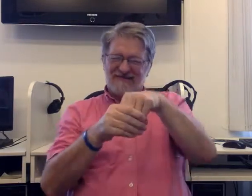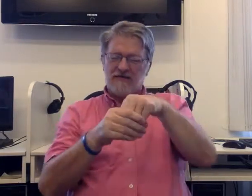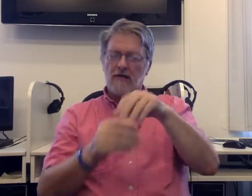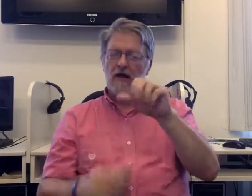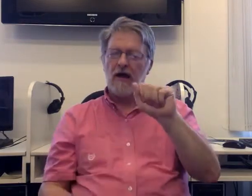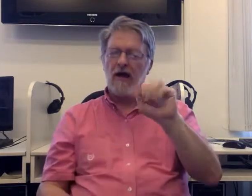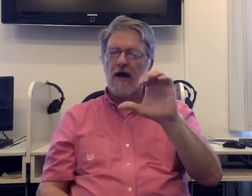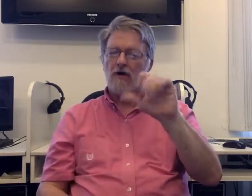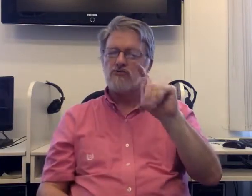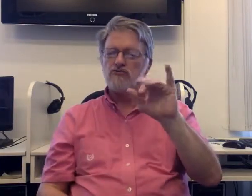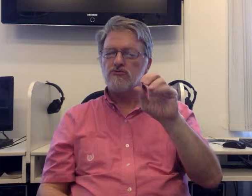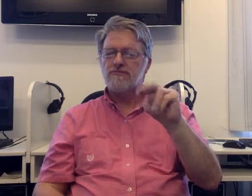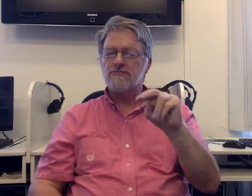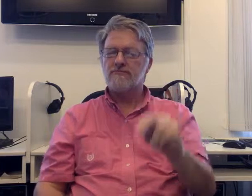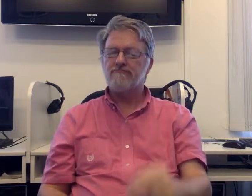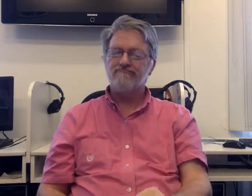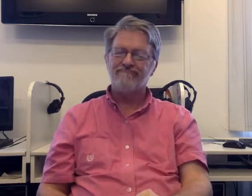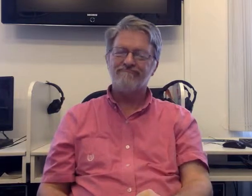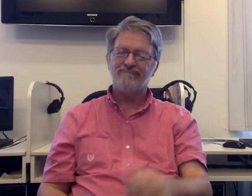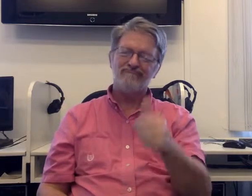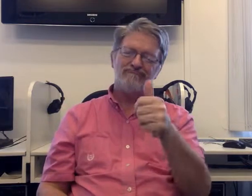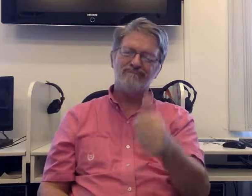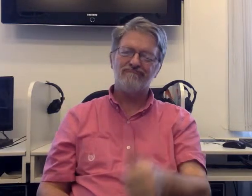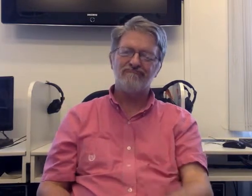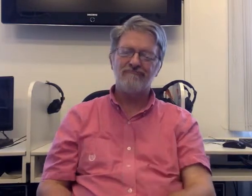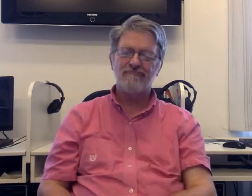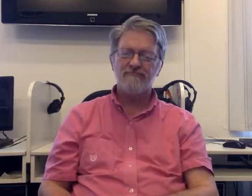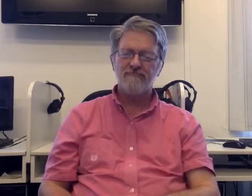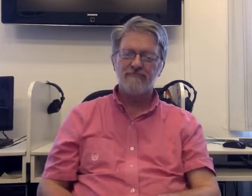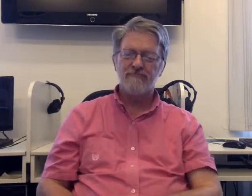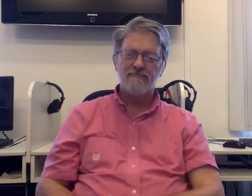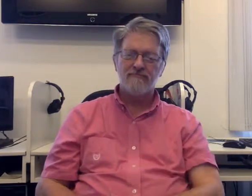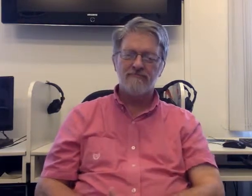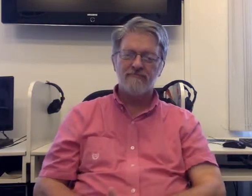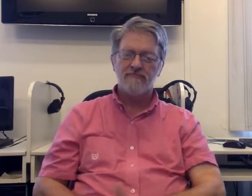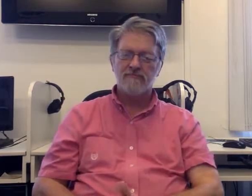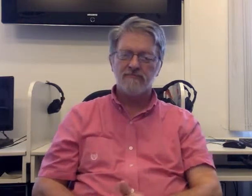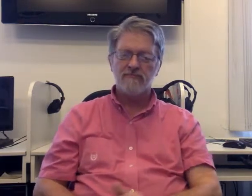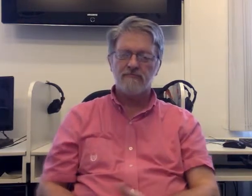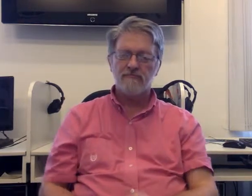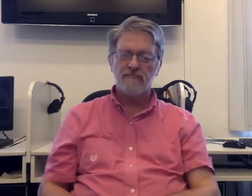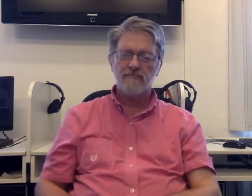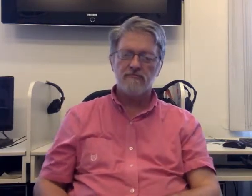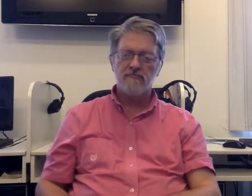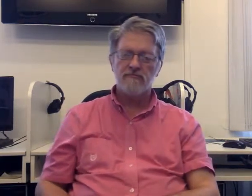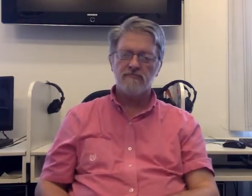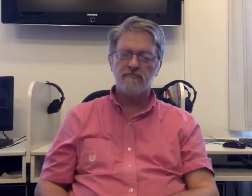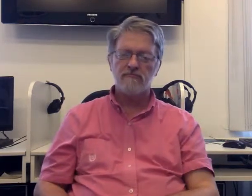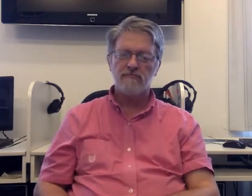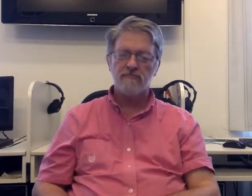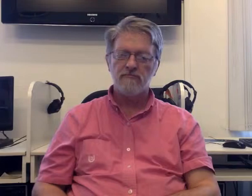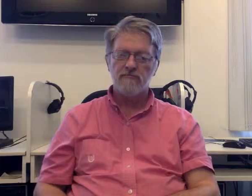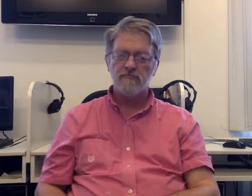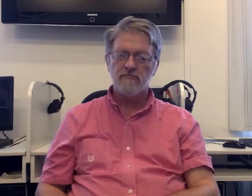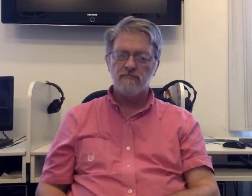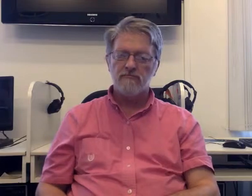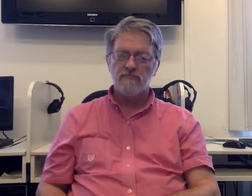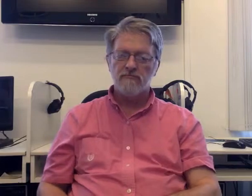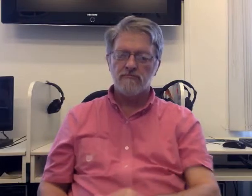nějaké kouzlo. A je to hlavně proto, že oni to vidí a hlavně i třeba s těma objekty můžou manipulovat. Tak to jsem vám chtěla říct.